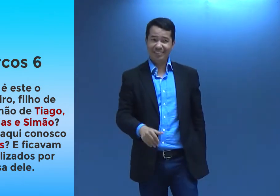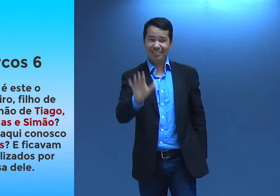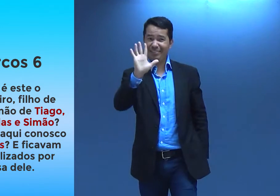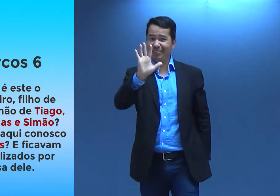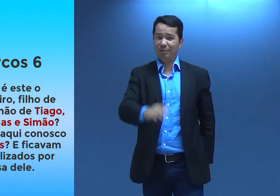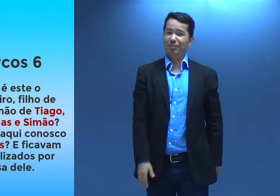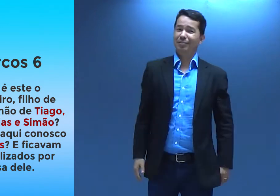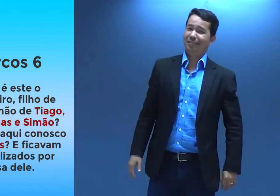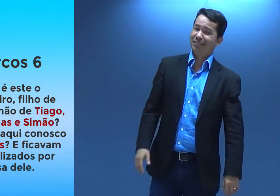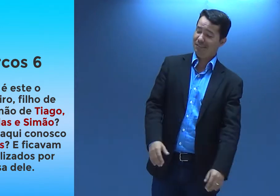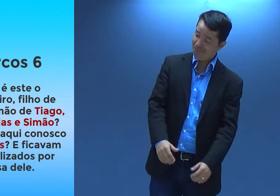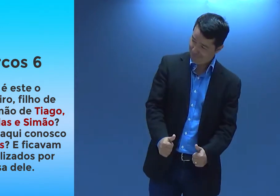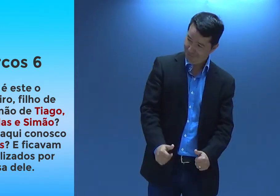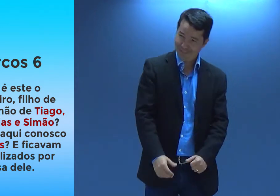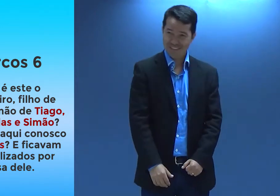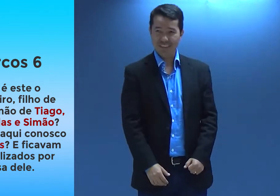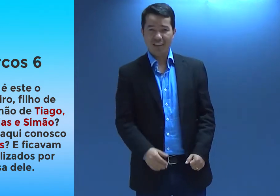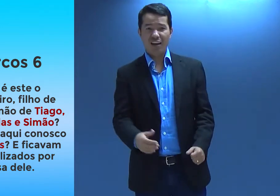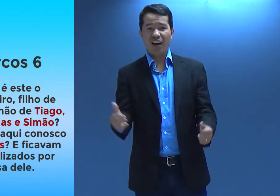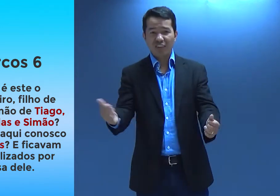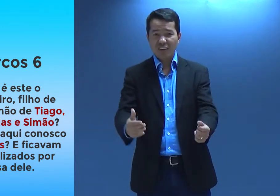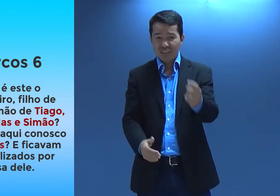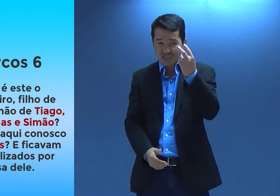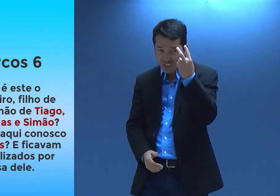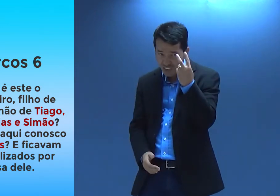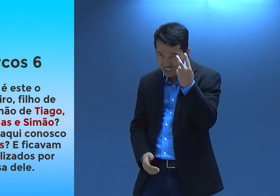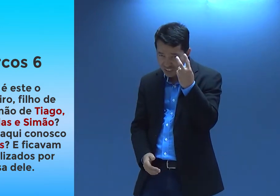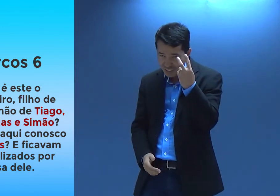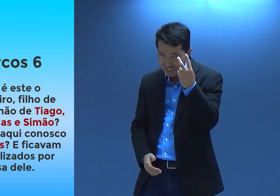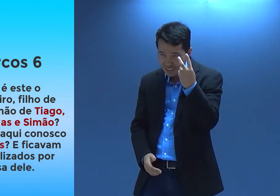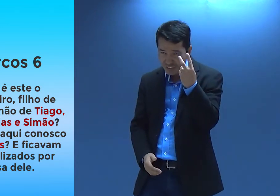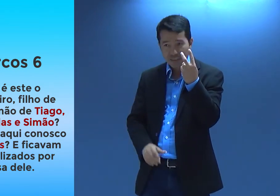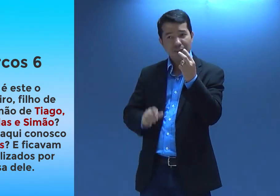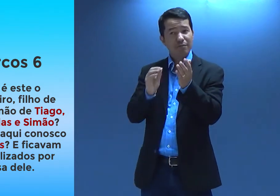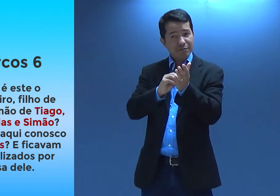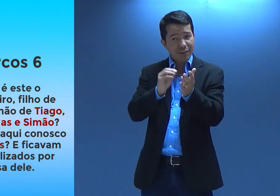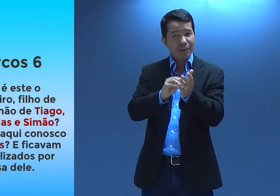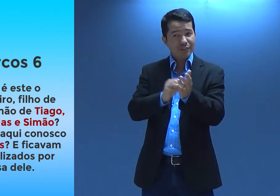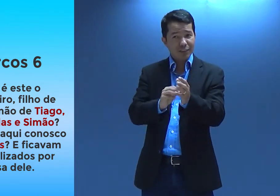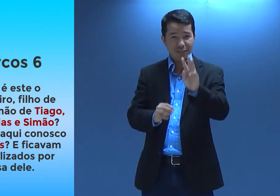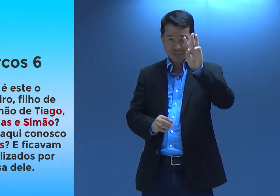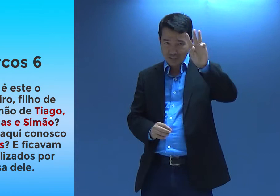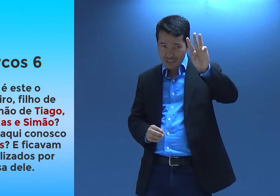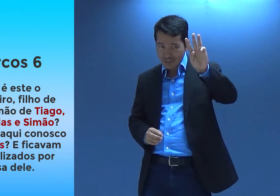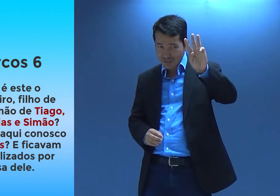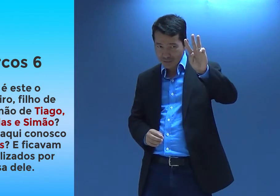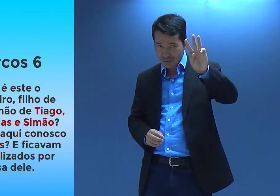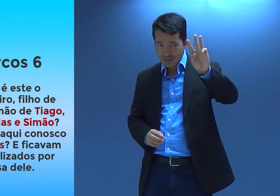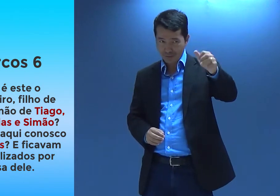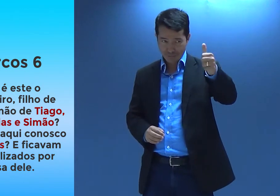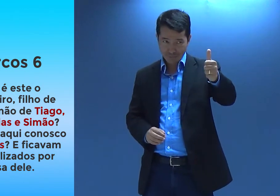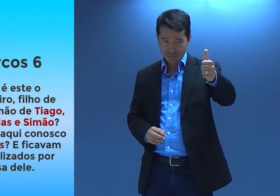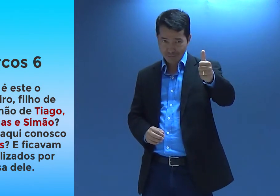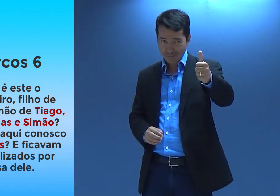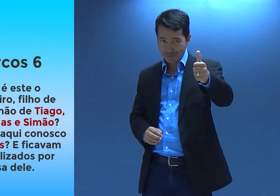Vocês entenderam, né? Que eu vou ter cinco filhos. Eu tenho dois já. Então, faltam três. Tá bom?